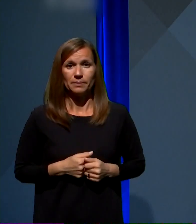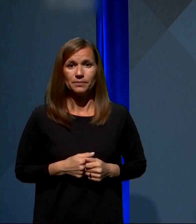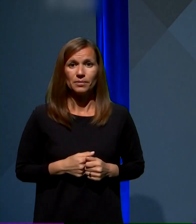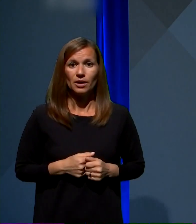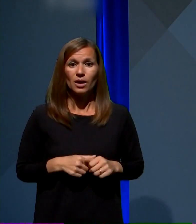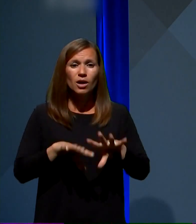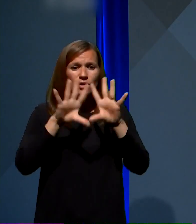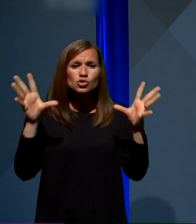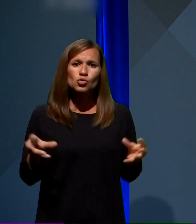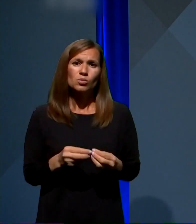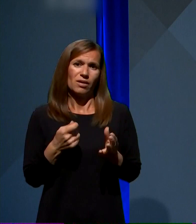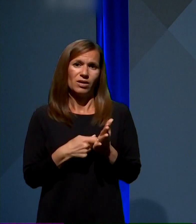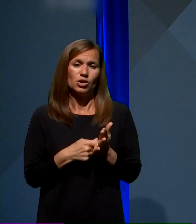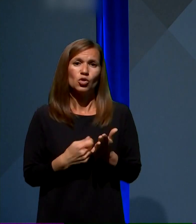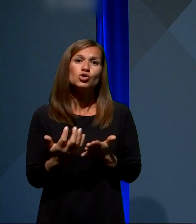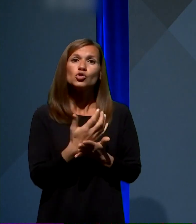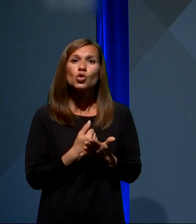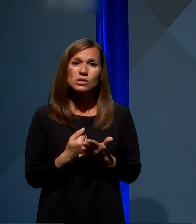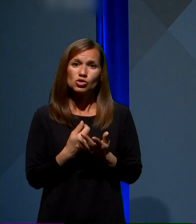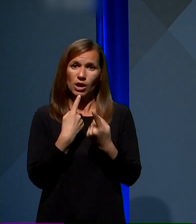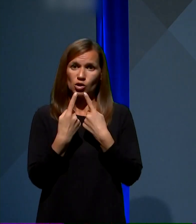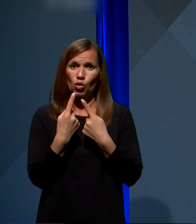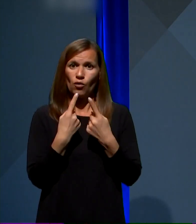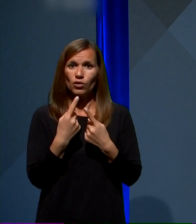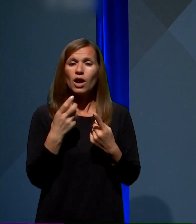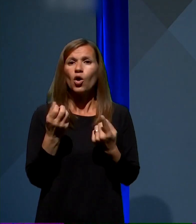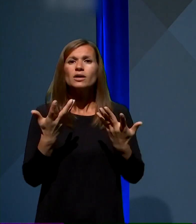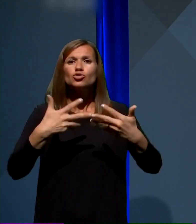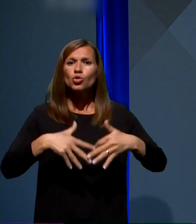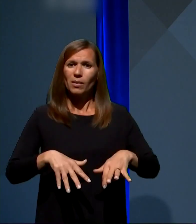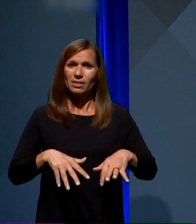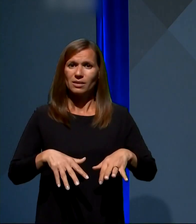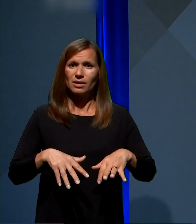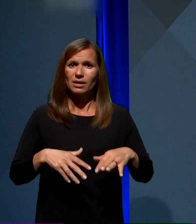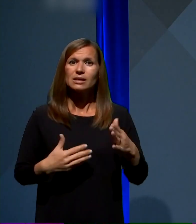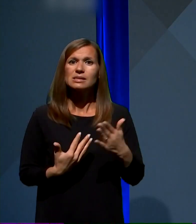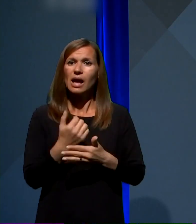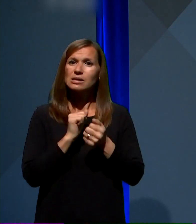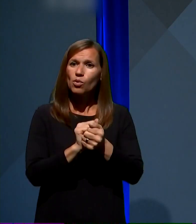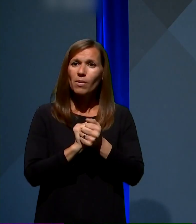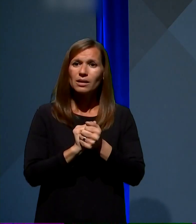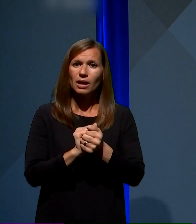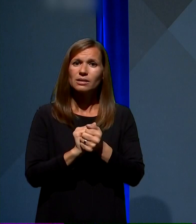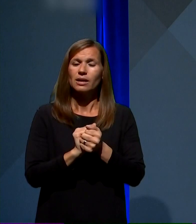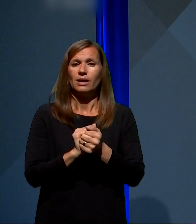Skupna vrednost doseženega dogovora o inštrumentih za spopadanje s